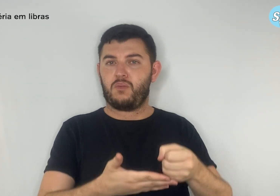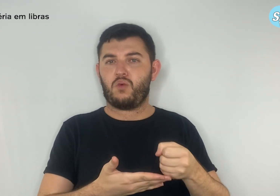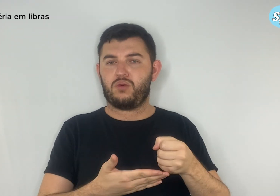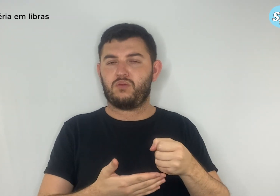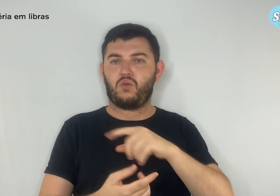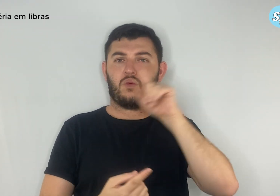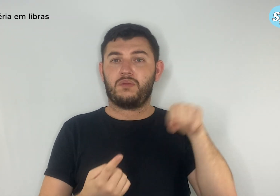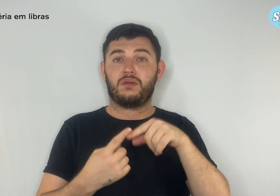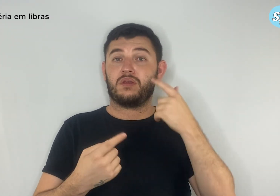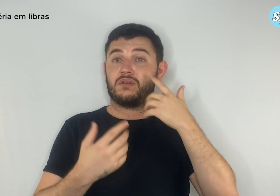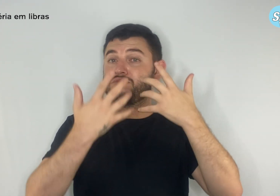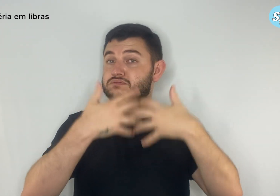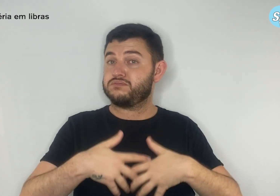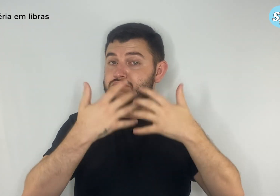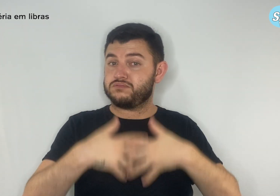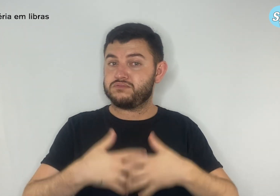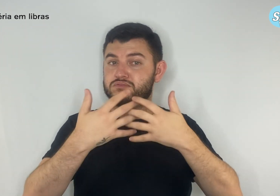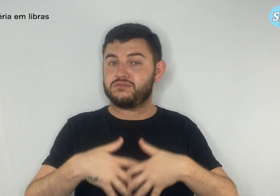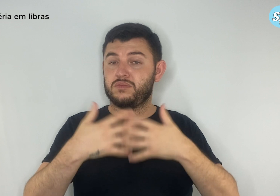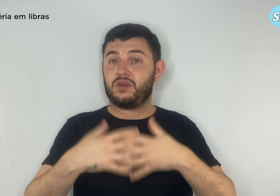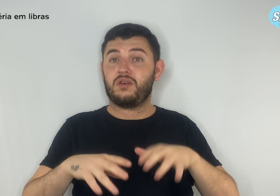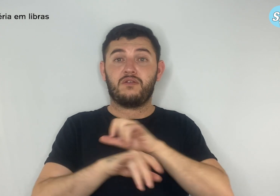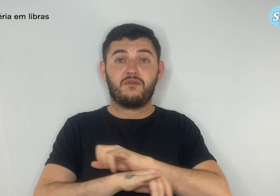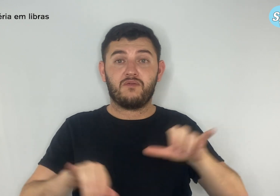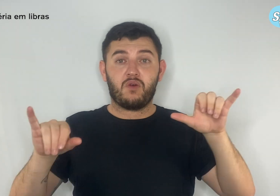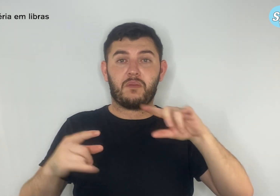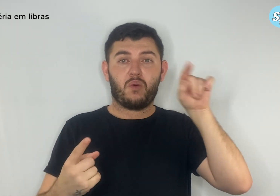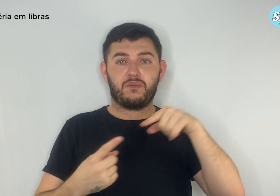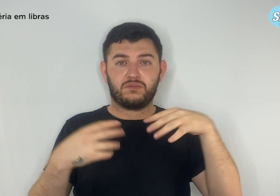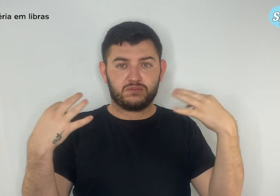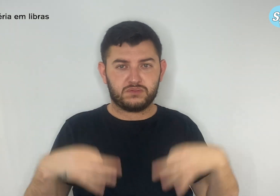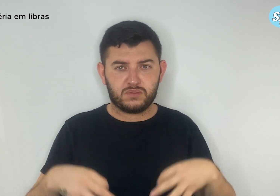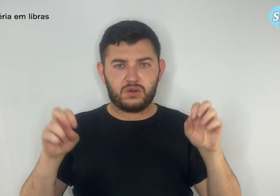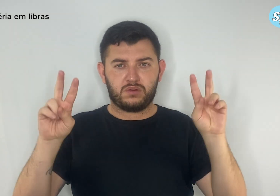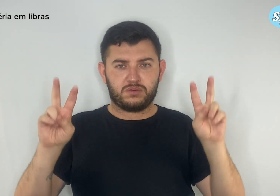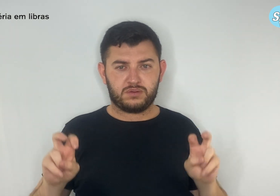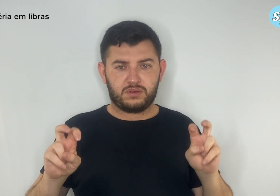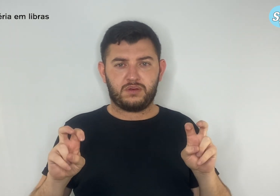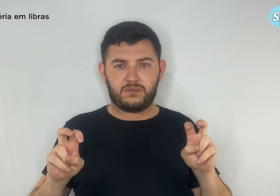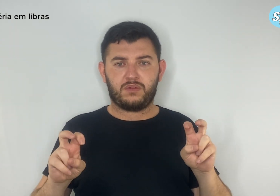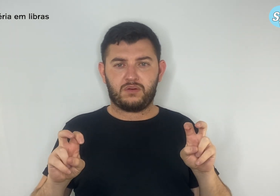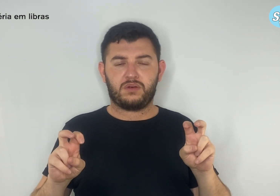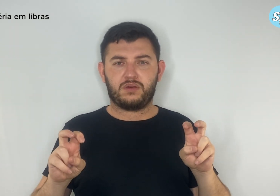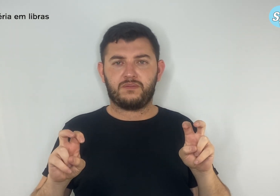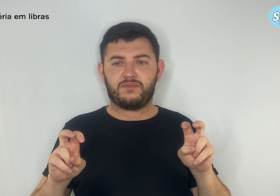reflexões e informações objetivas quanto a encaminhamentos jurídicos e